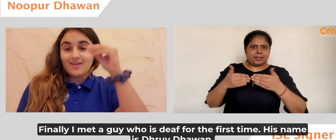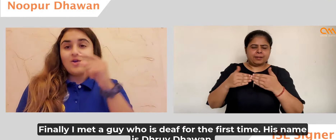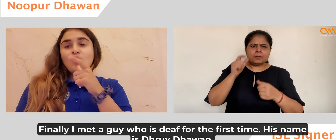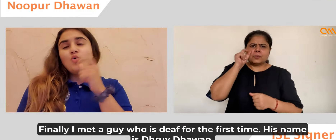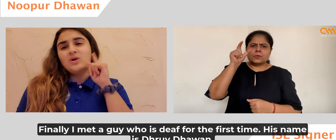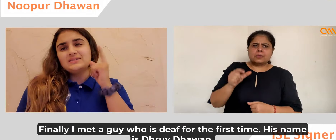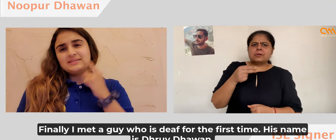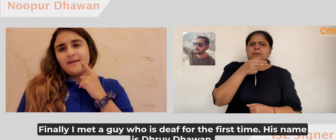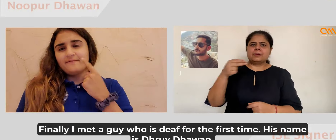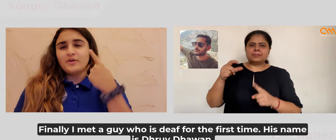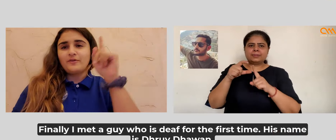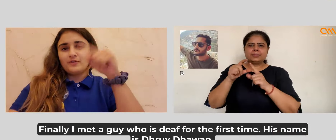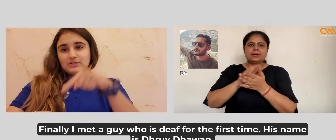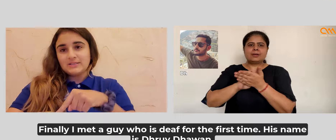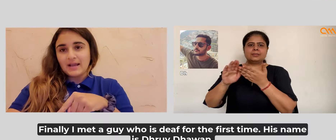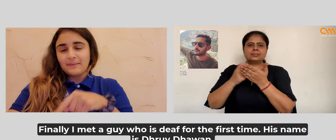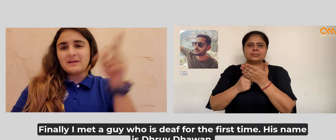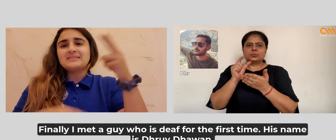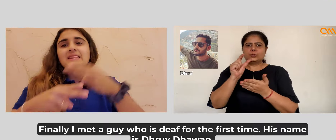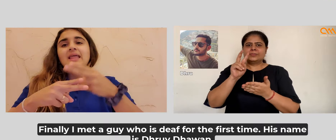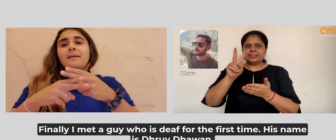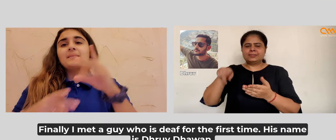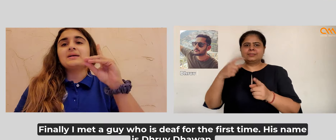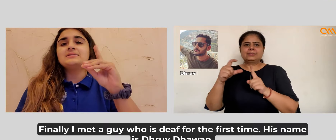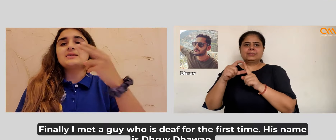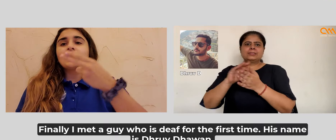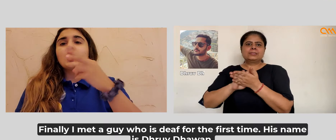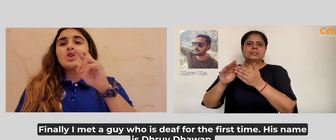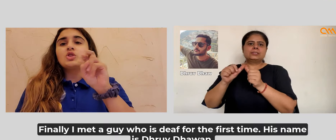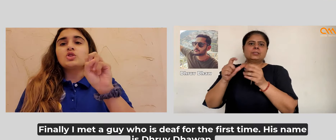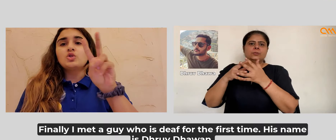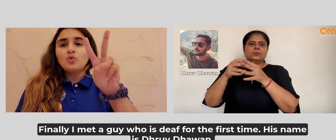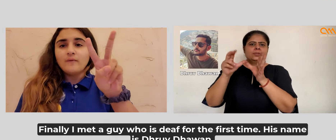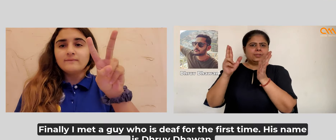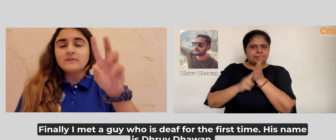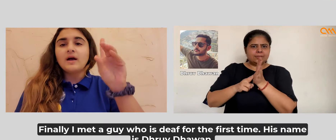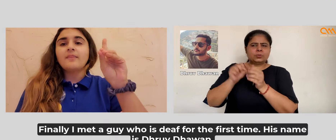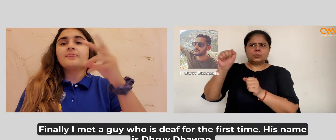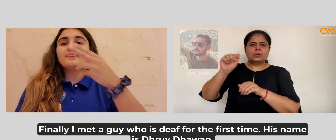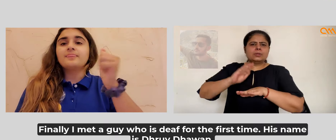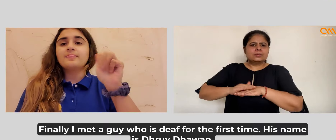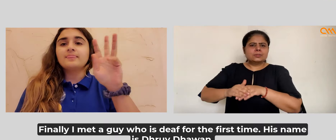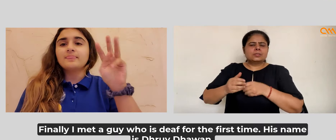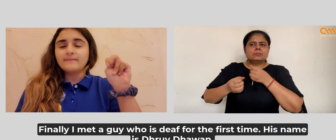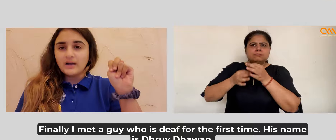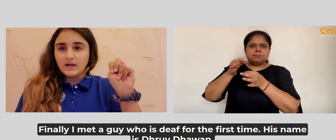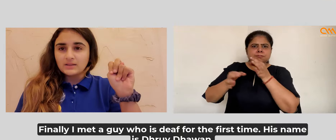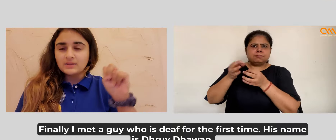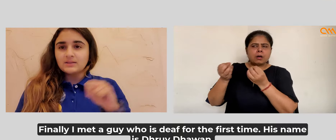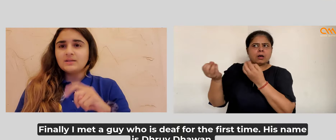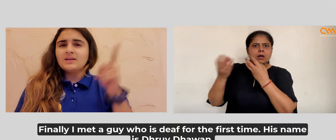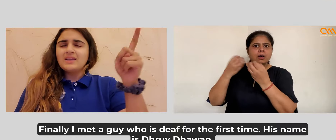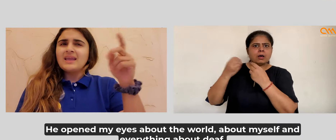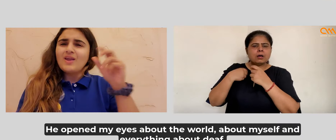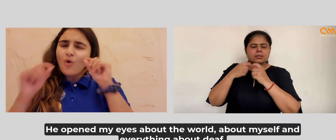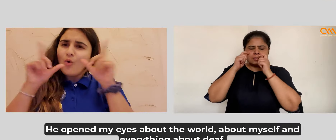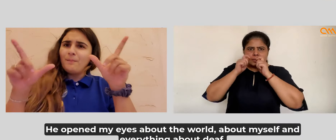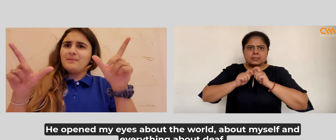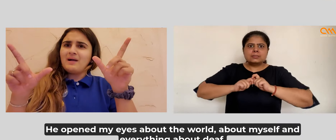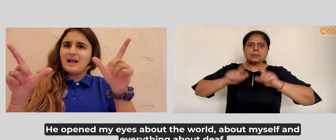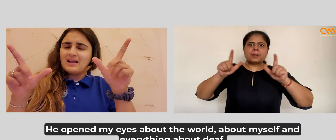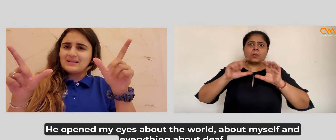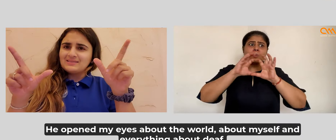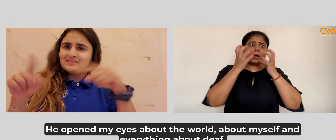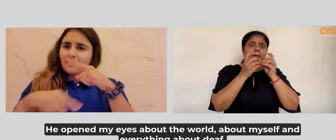मैं पहली बार किसी बधर से मली, जिनका नाम दुरुवदवन है। उनकी